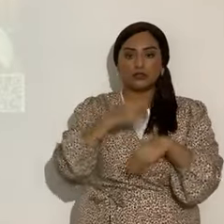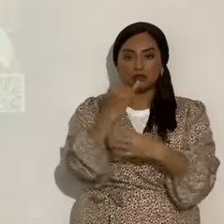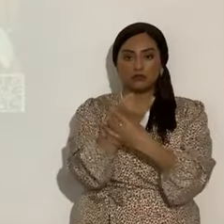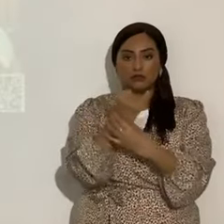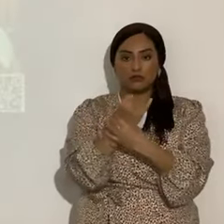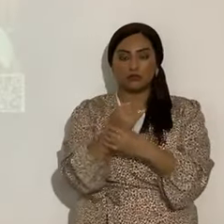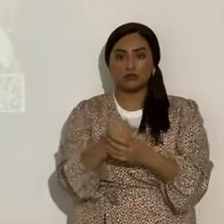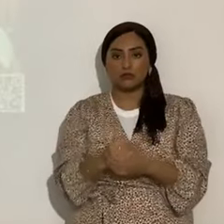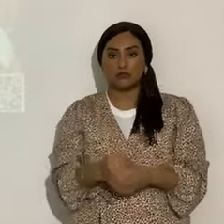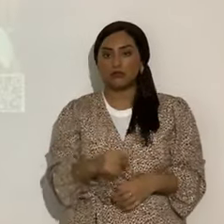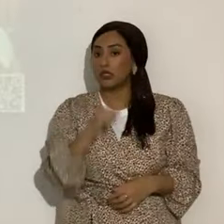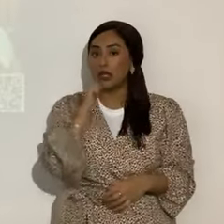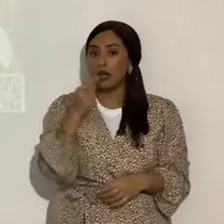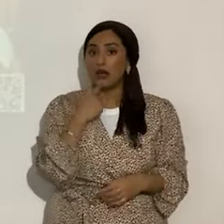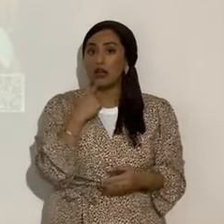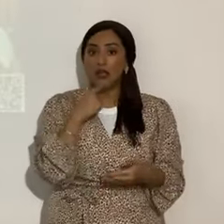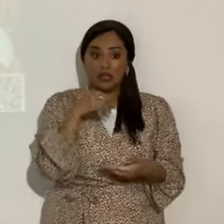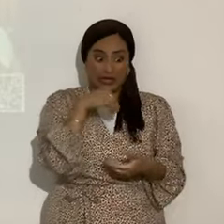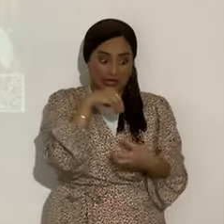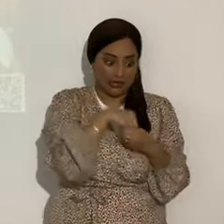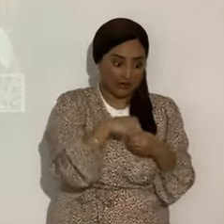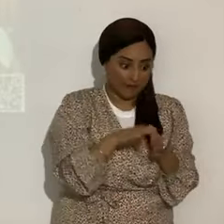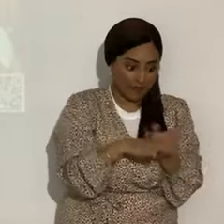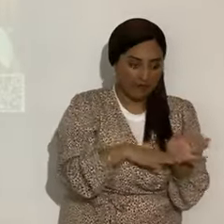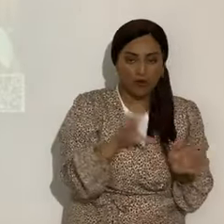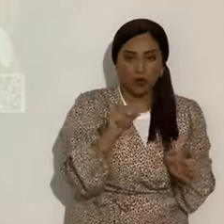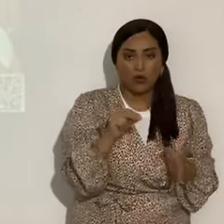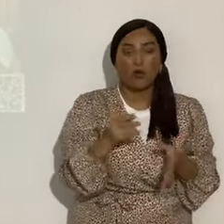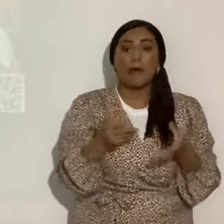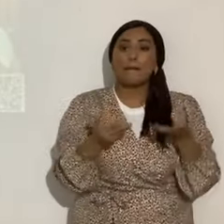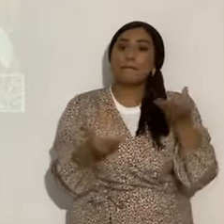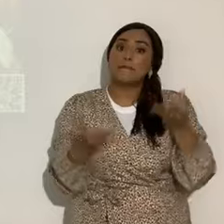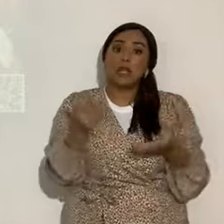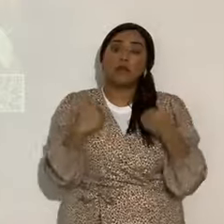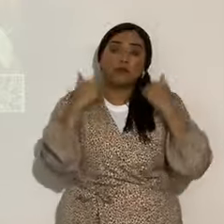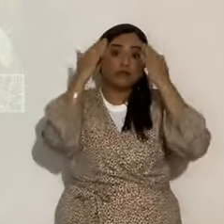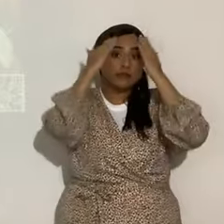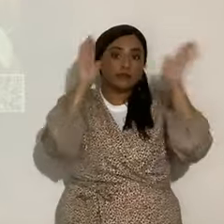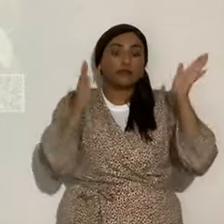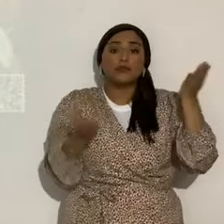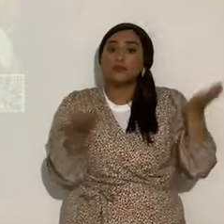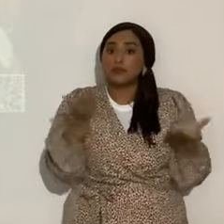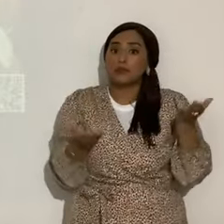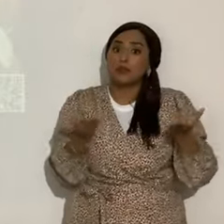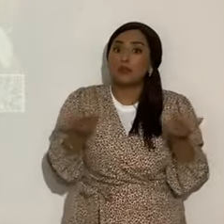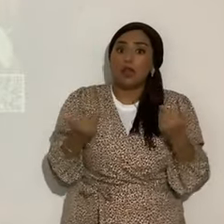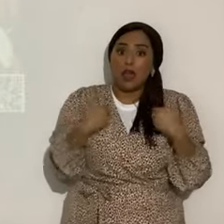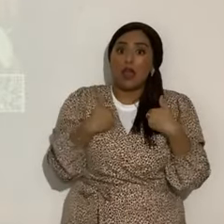que venga en la Biblia. Es probable, no sabemos, pero es probable que haya habido un cometa también.